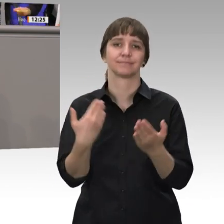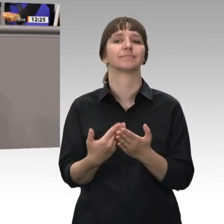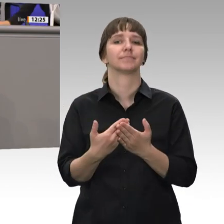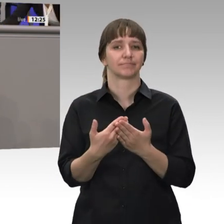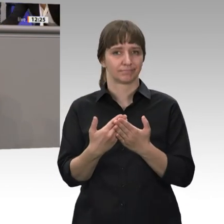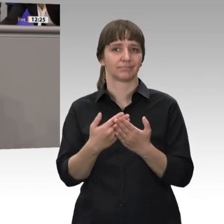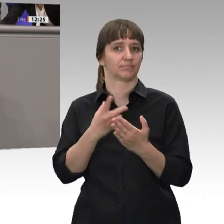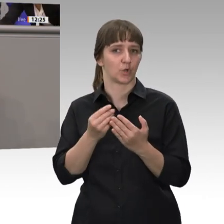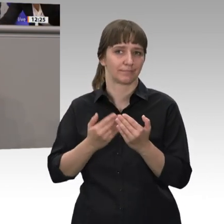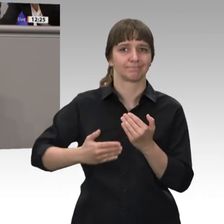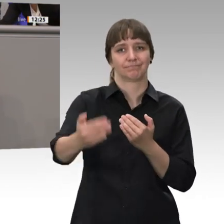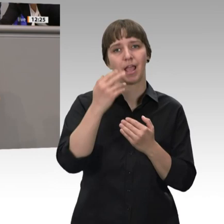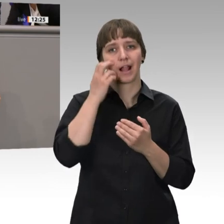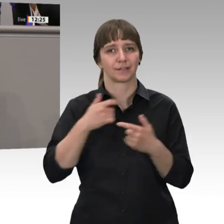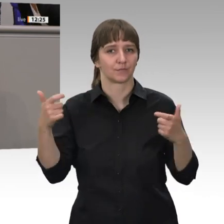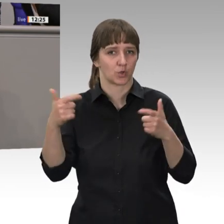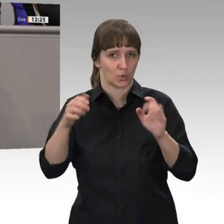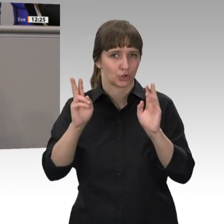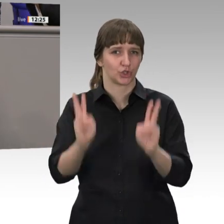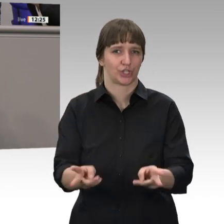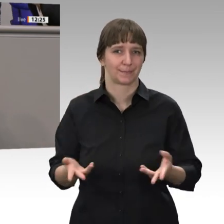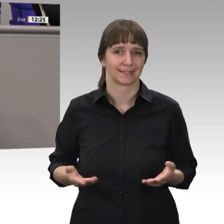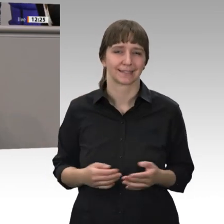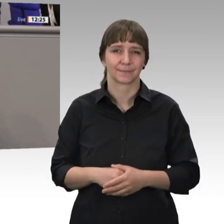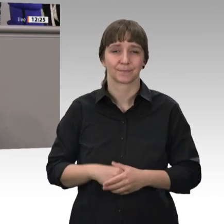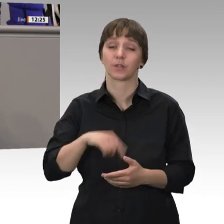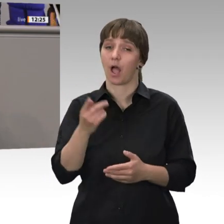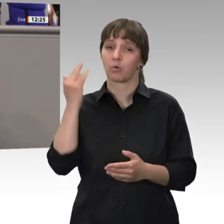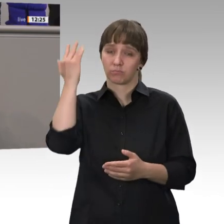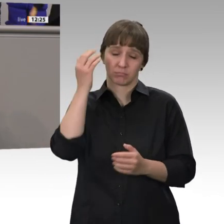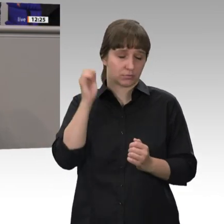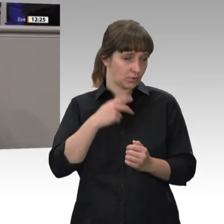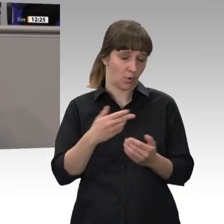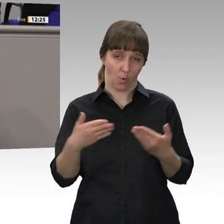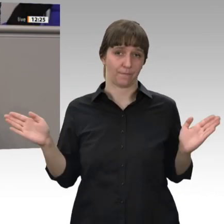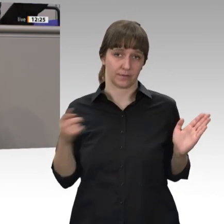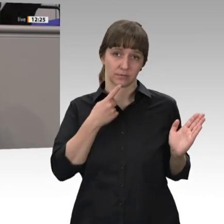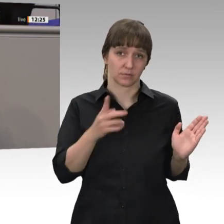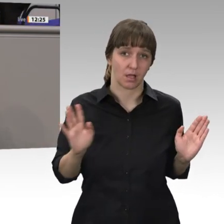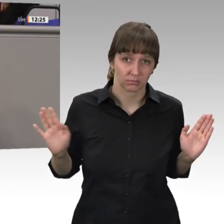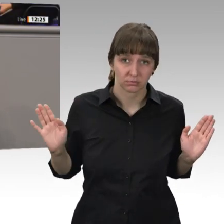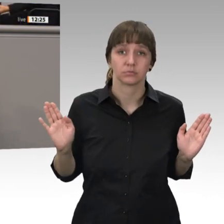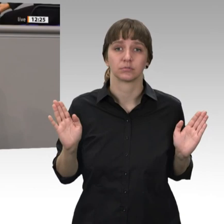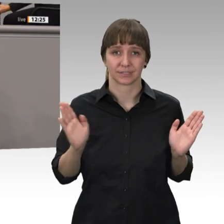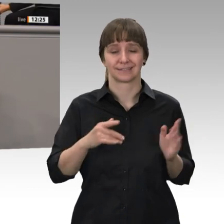Altersversorgung. Man könnte auch darüber nachdenken ich sage das mal ganz offen, dass Arbeitgeber, die nur den Mindestlohn zahlen,